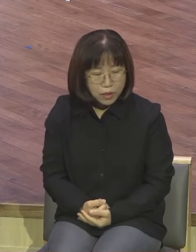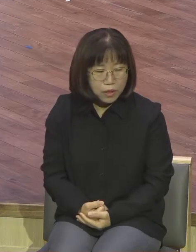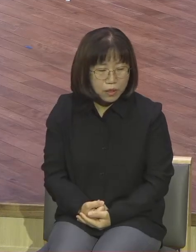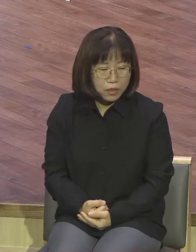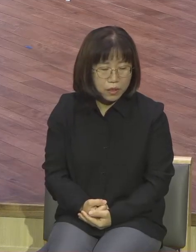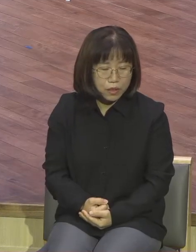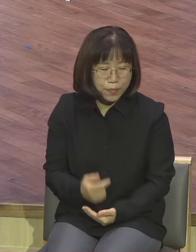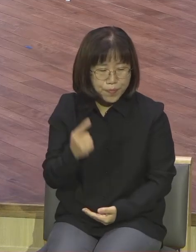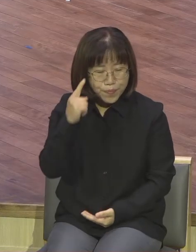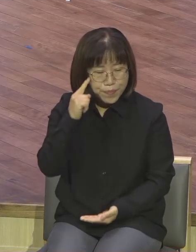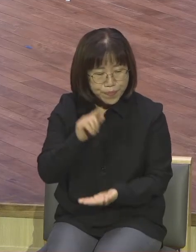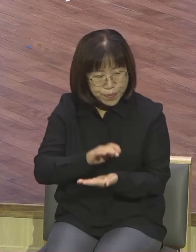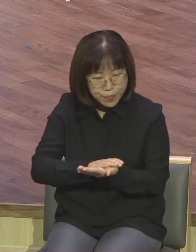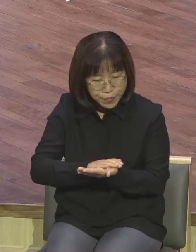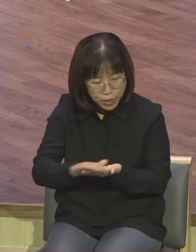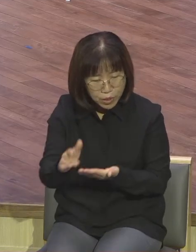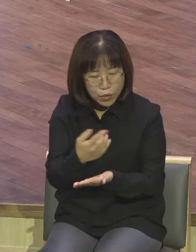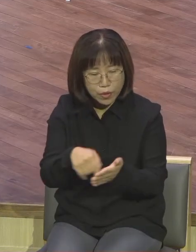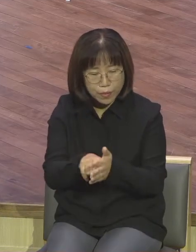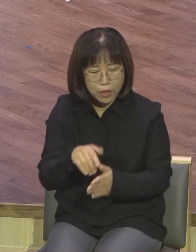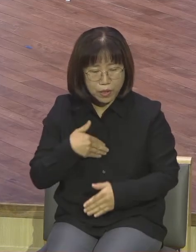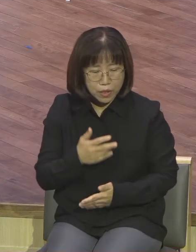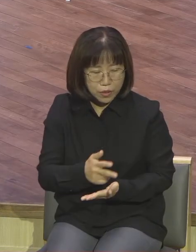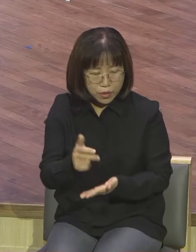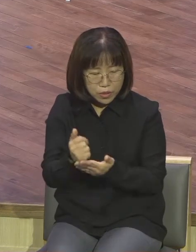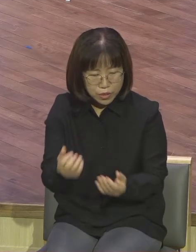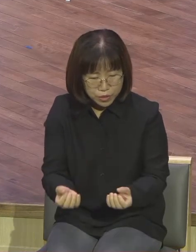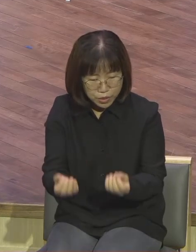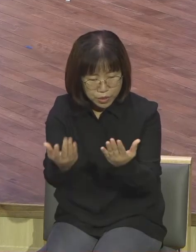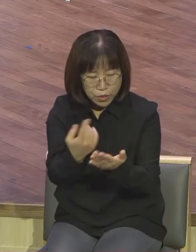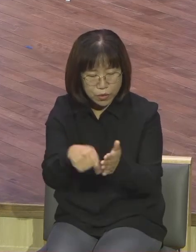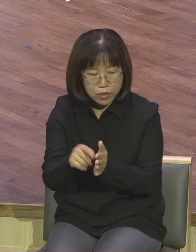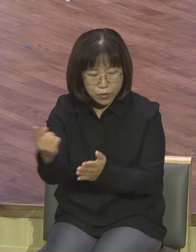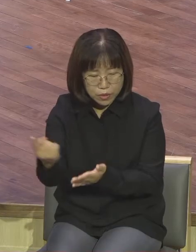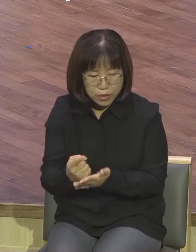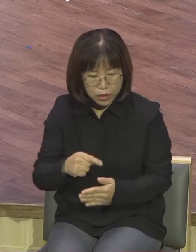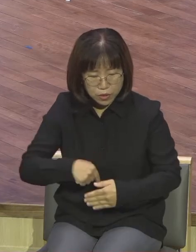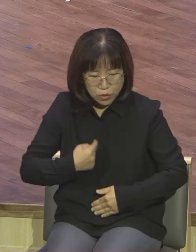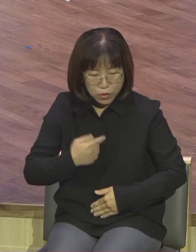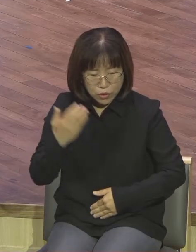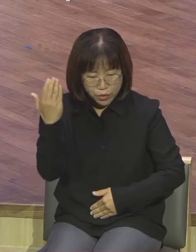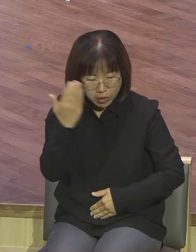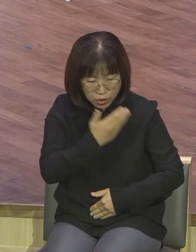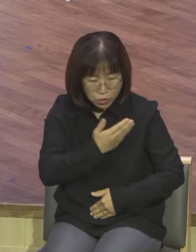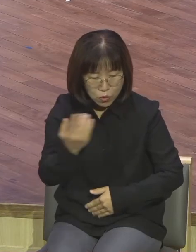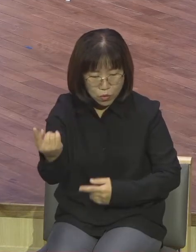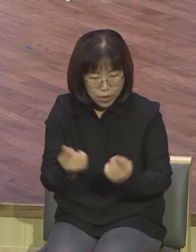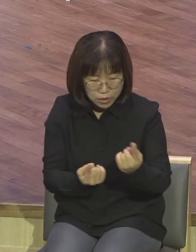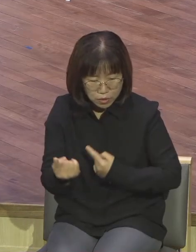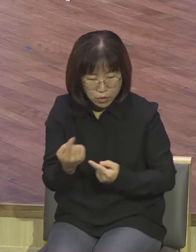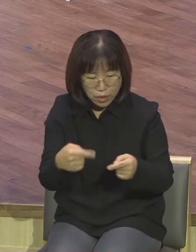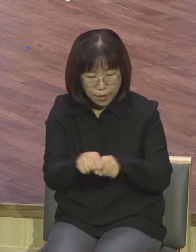이르되 평강을 위함이니라 내가 여하께 제사를 왔으니 스스로 성결하게 하고 와서 나와 함께